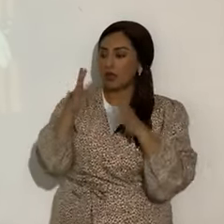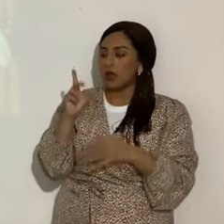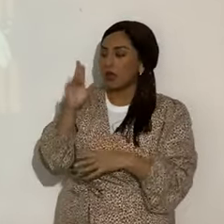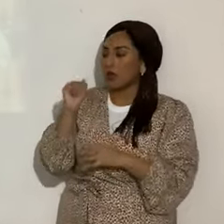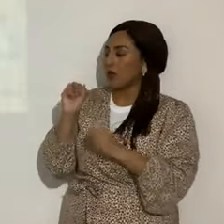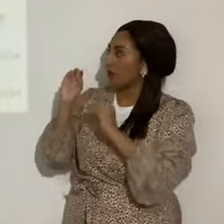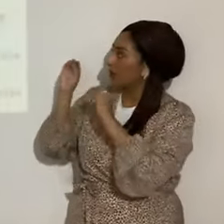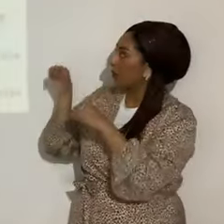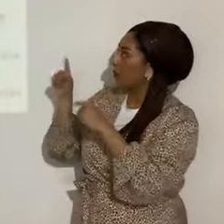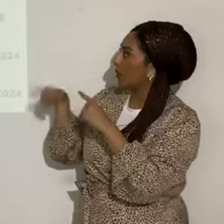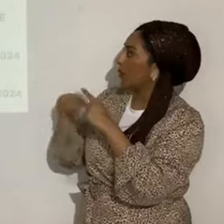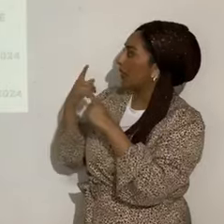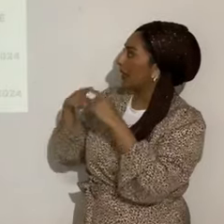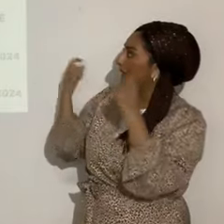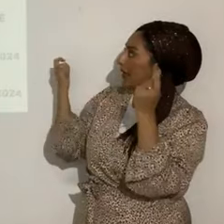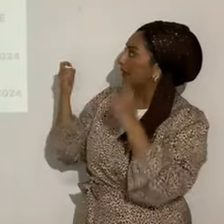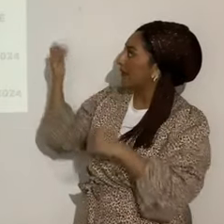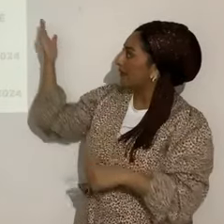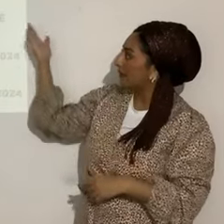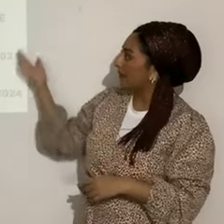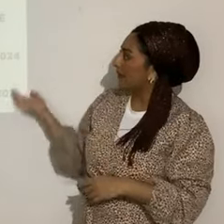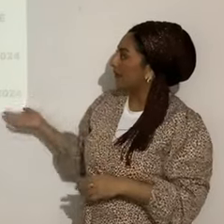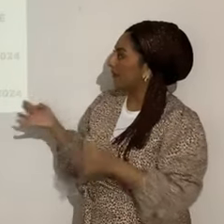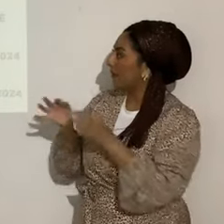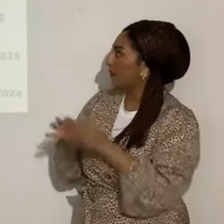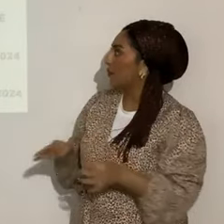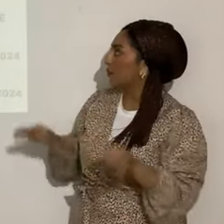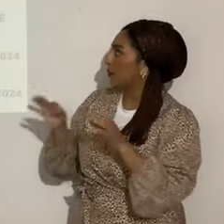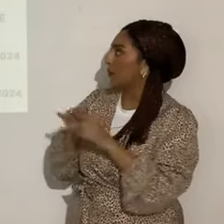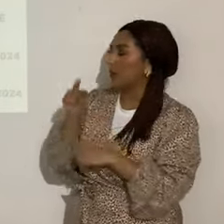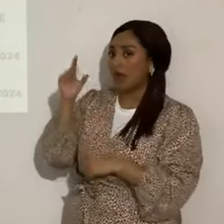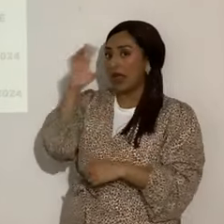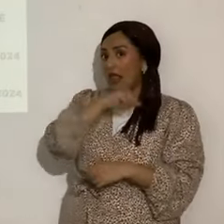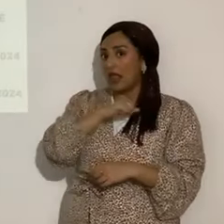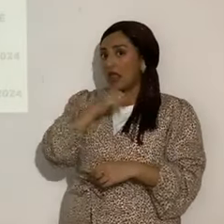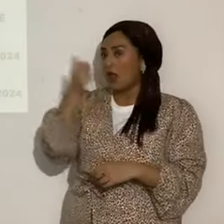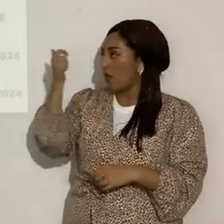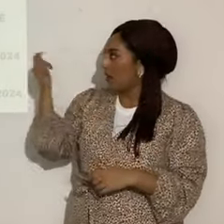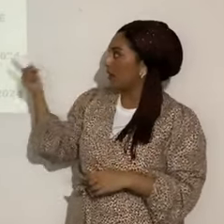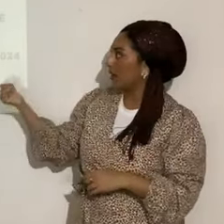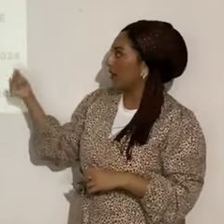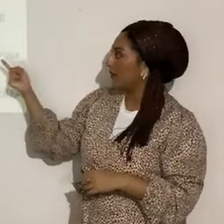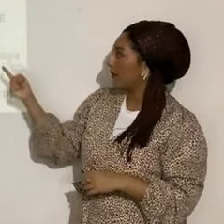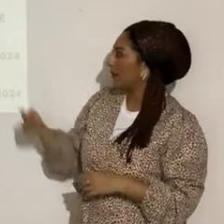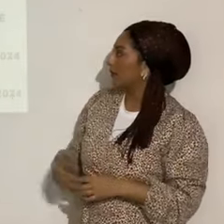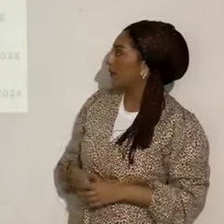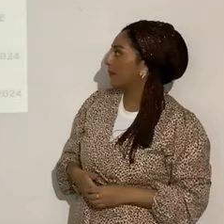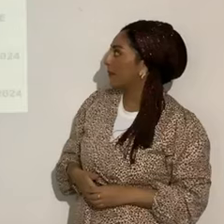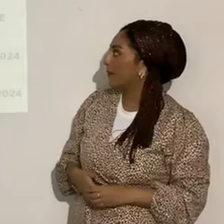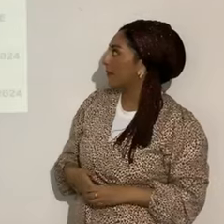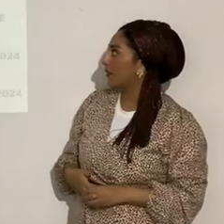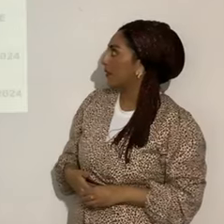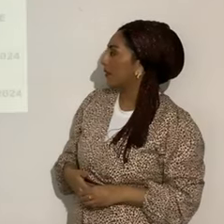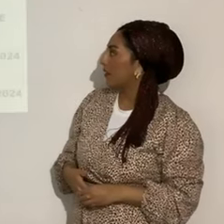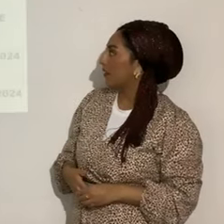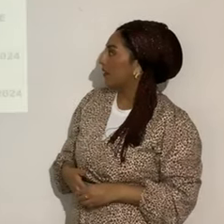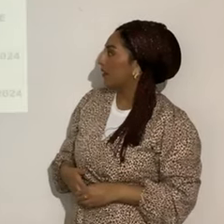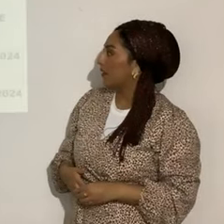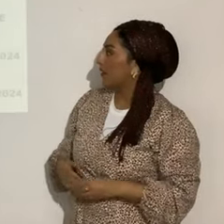ponga la fecha de las fiestas. Esto es muy importante, los que no le hayan tomado fotografía, saquenle fotografía. Todos los inicios de las fiestas